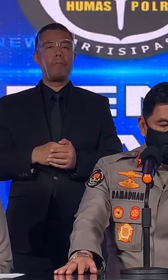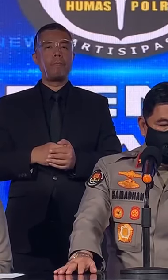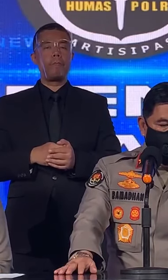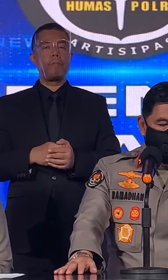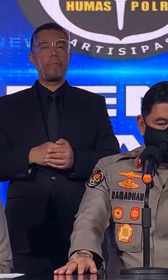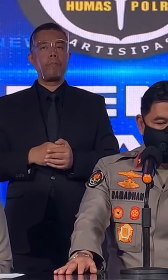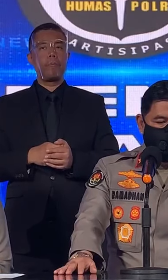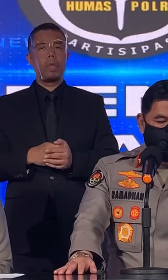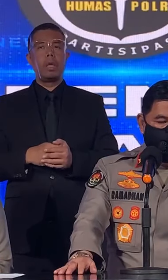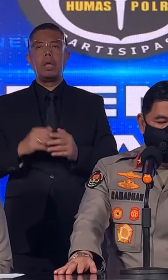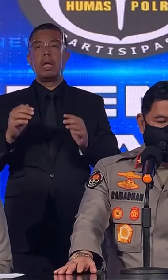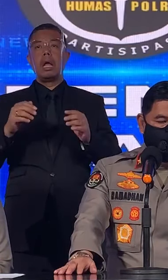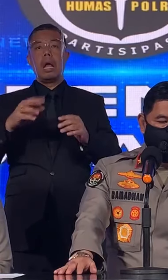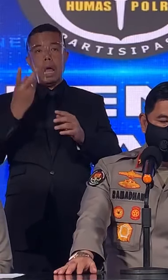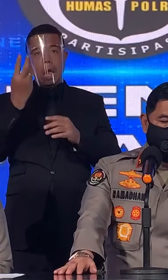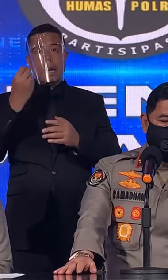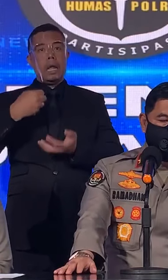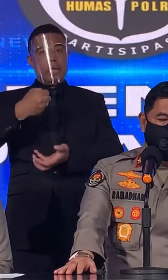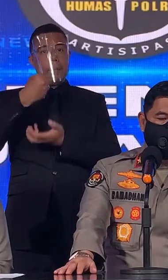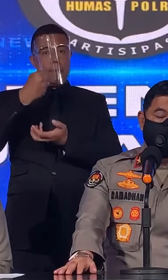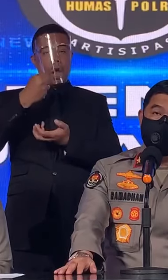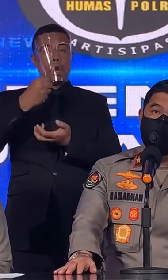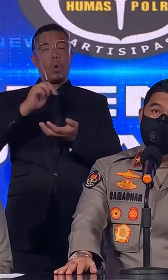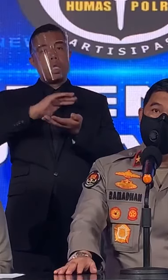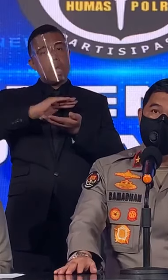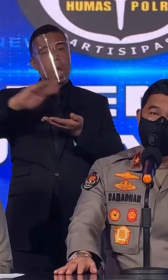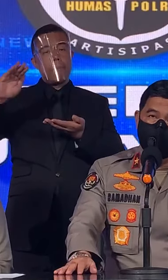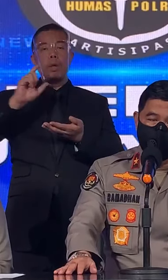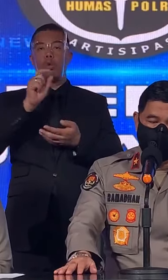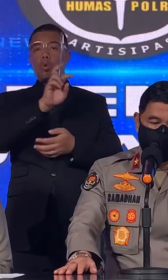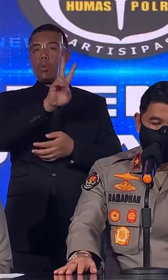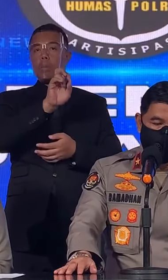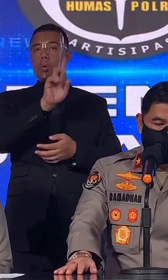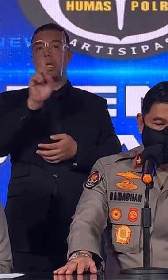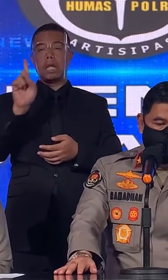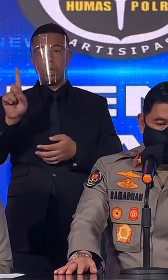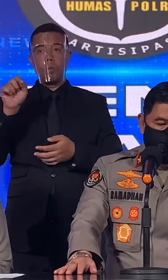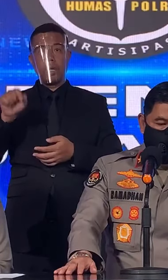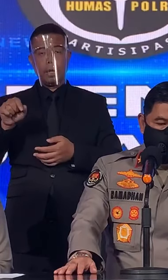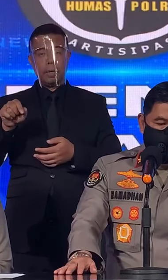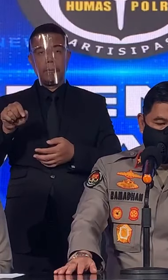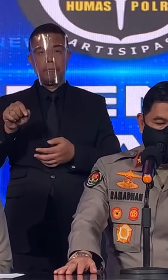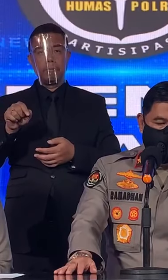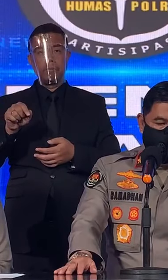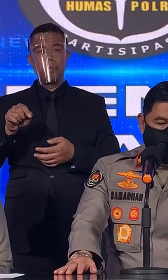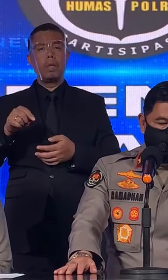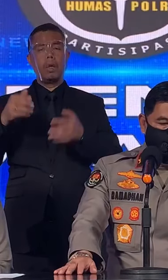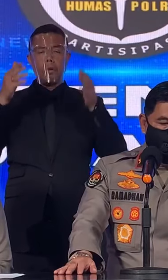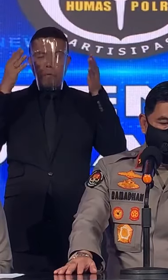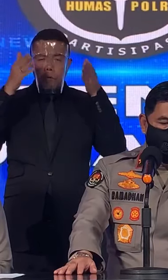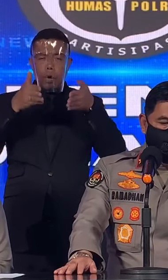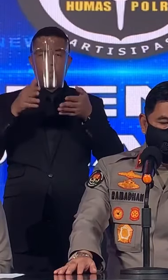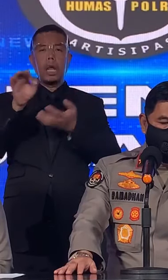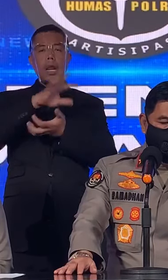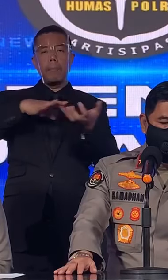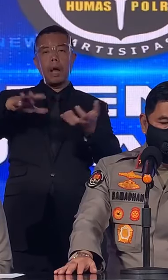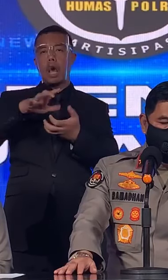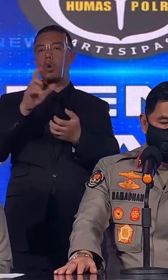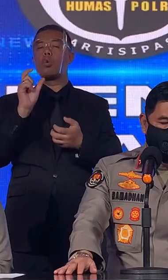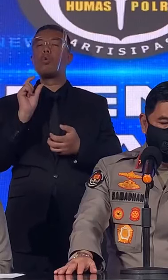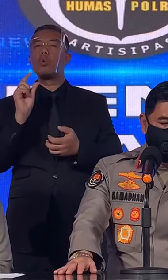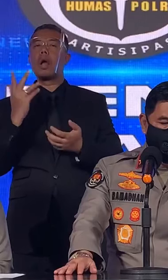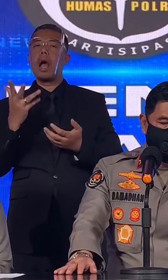Bahwa Stabilnya Harga Bahan Pokok Pada Periode 2021 Signifikan Berpengaruh Pada